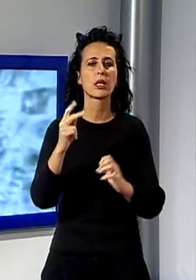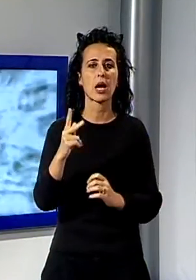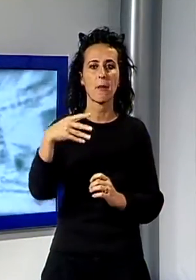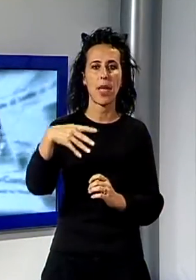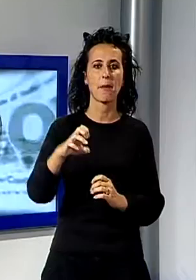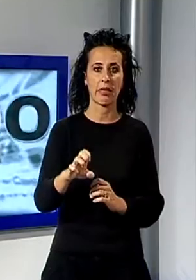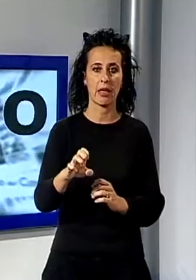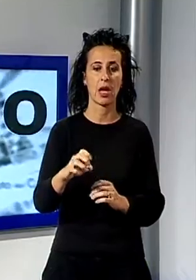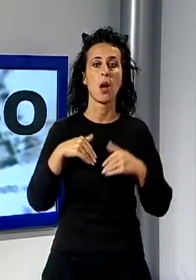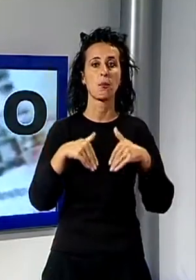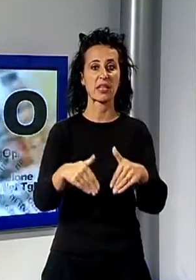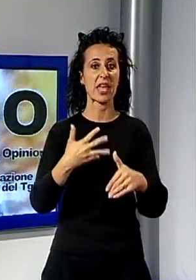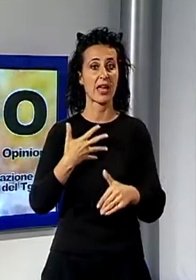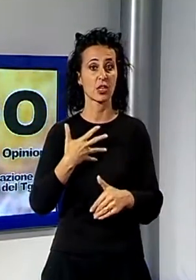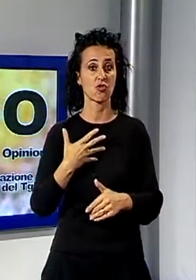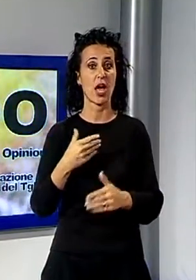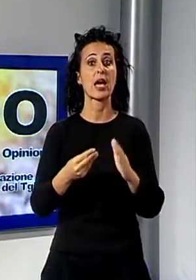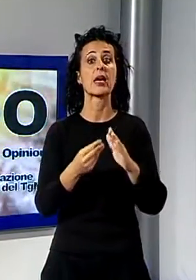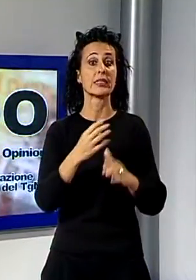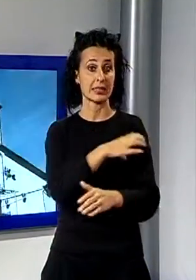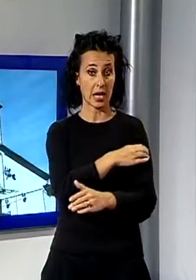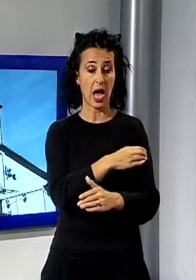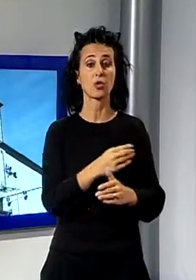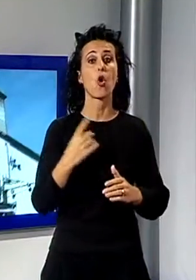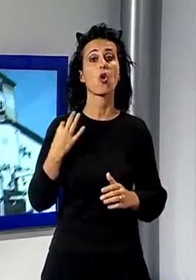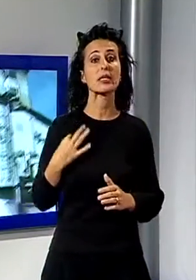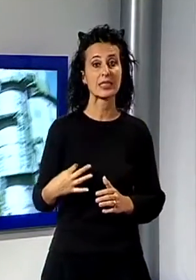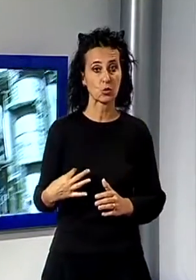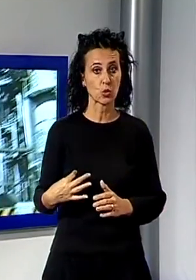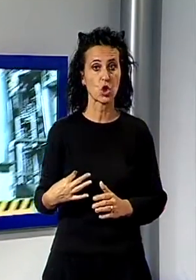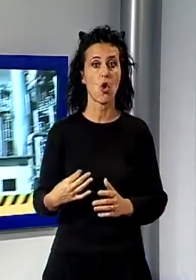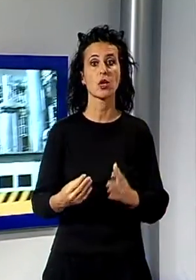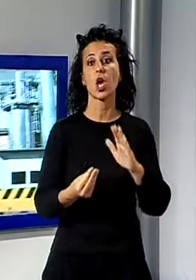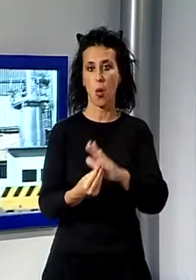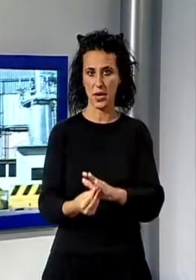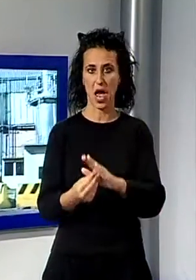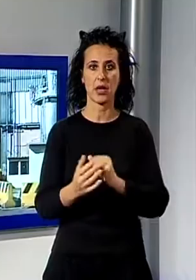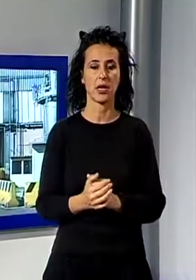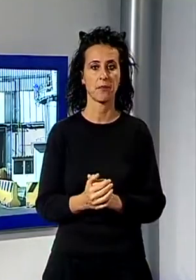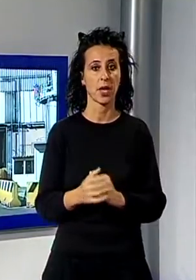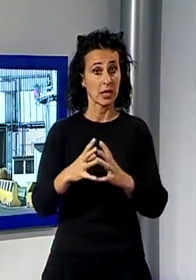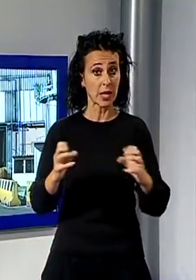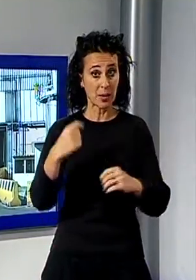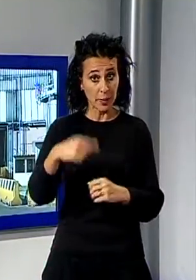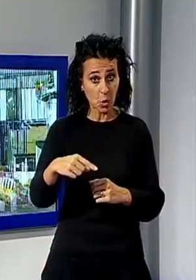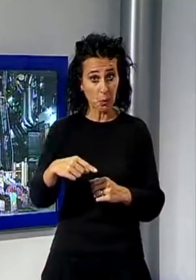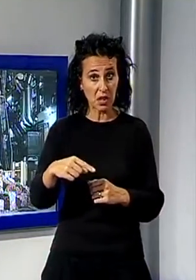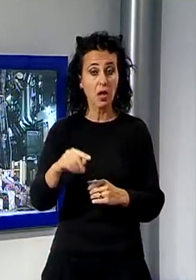istituzioni. Sarà dedicata la delicatissima vicenda dello storico stabilimento di Fornaci di Barga, la puntata di questo